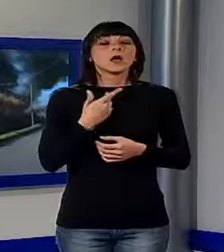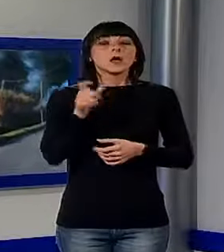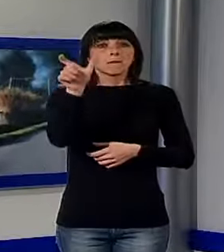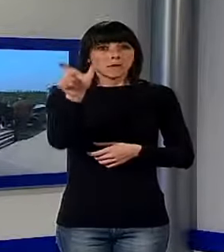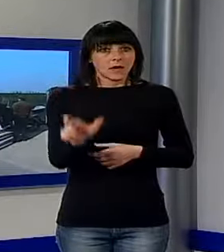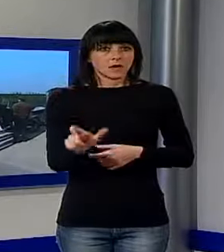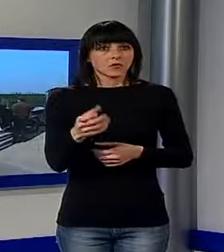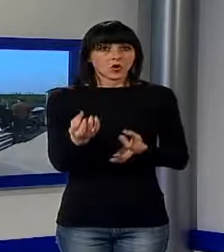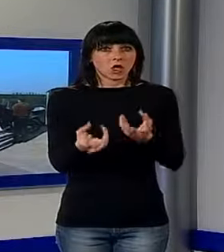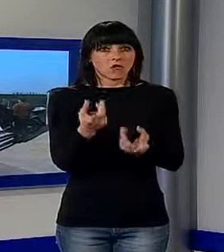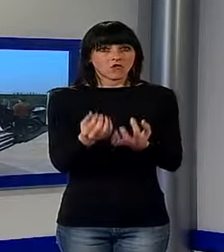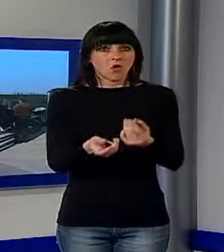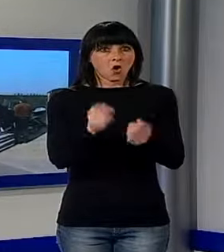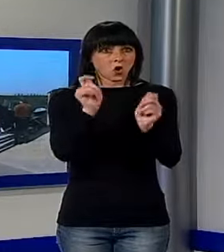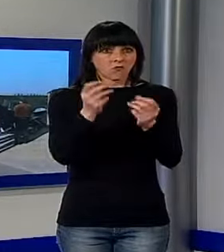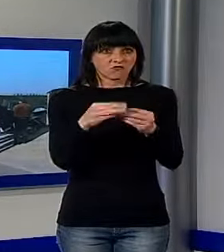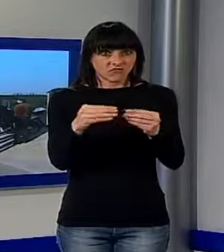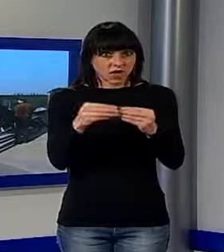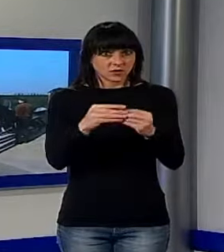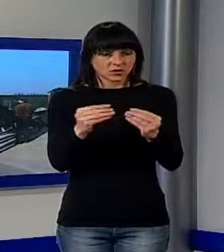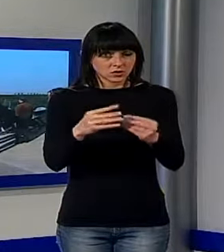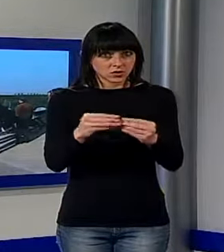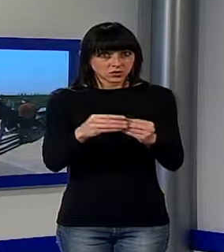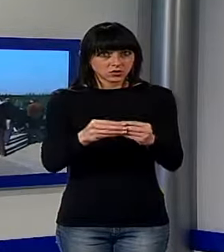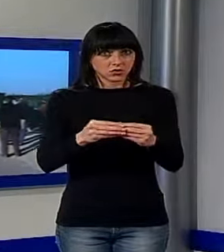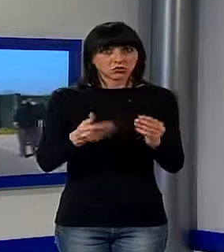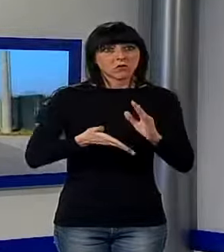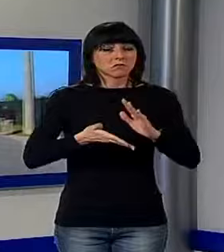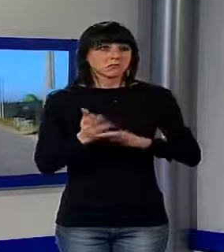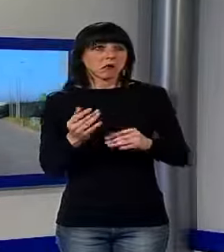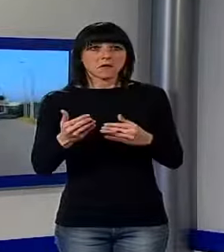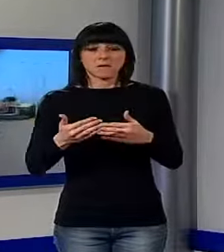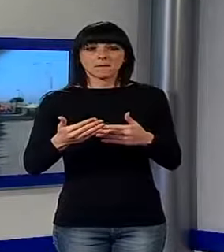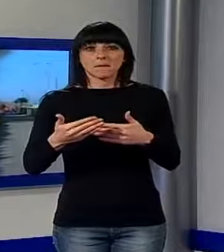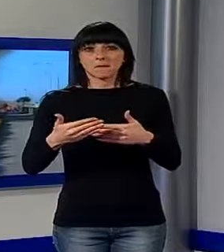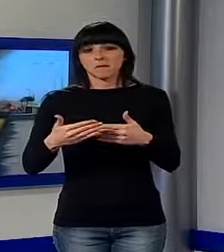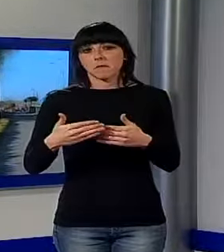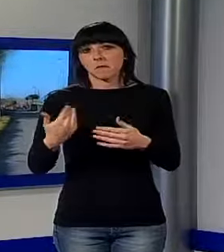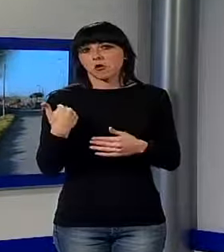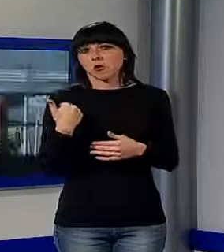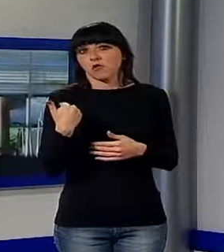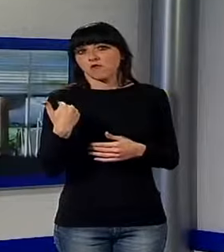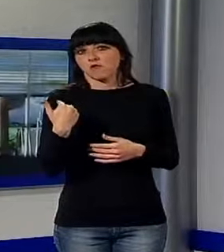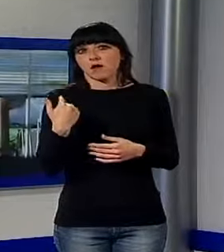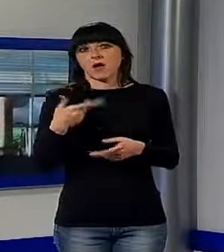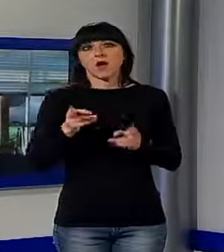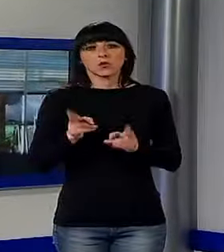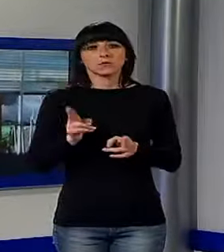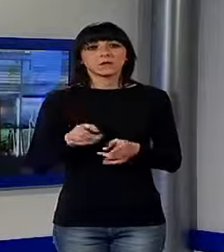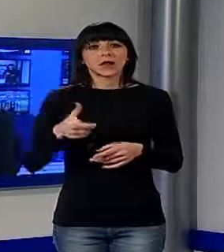che ha dato fuoco alle fiamme era uscito da poco dall'ospedale per problemi mentali.